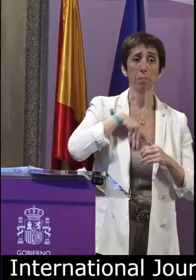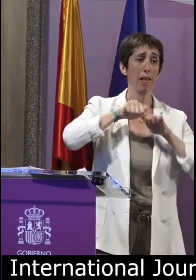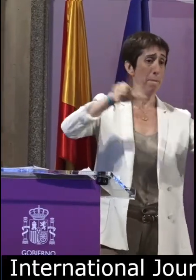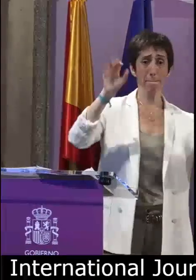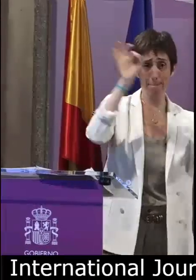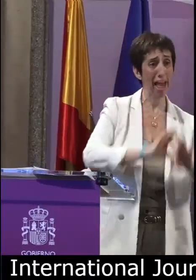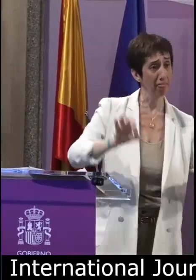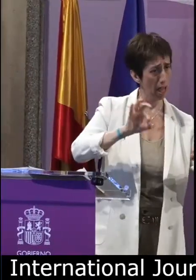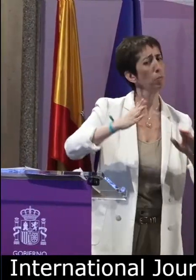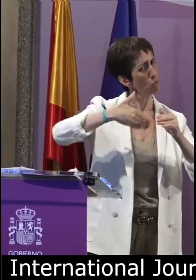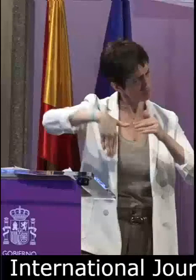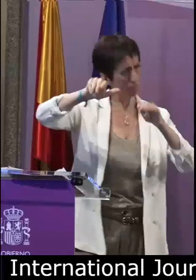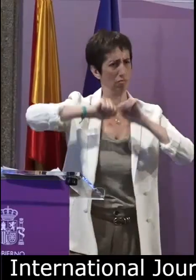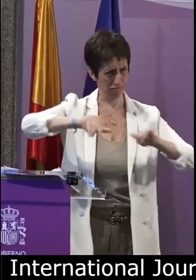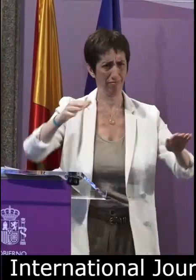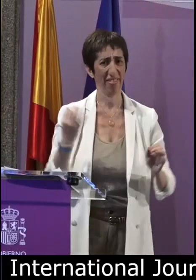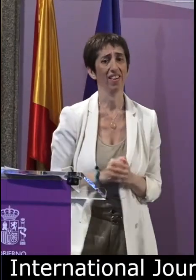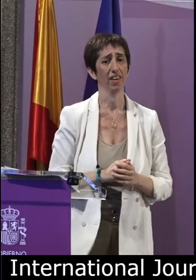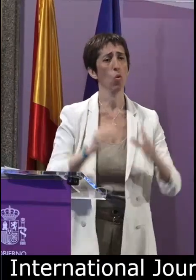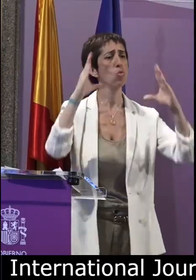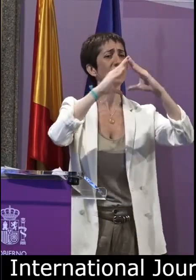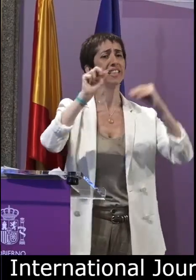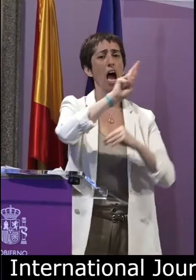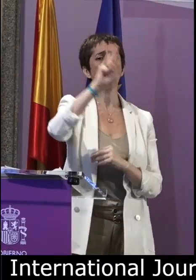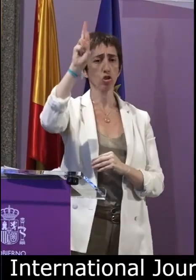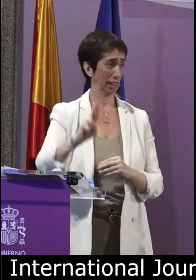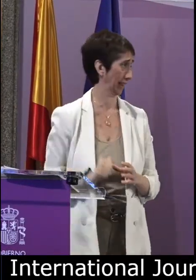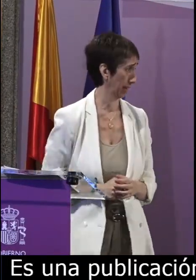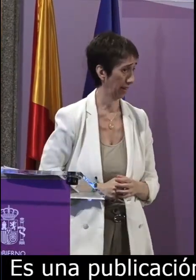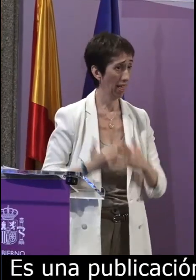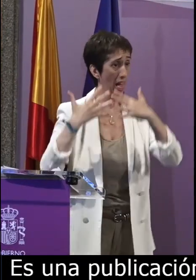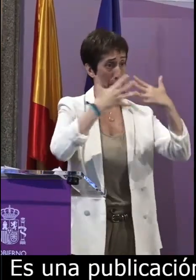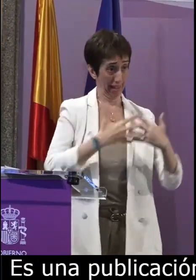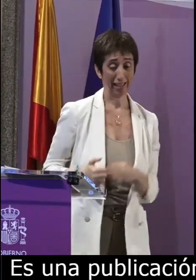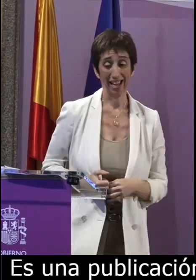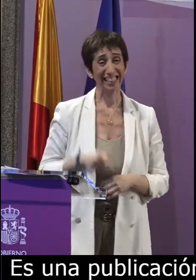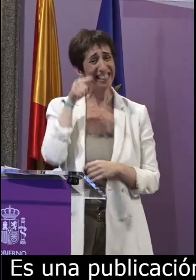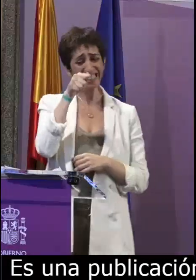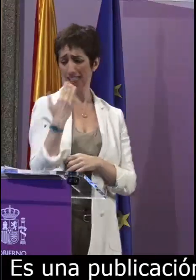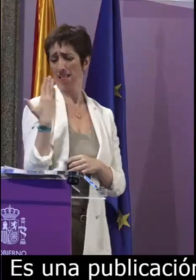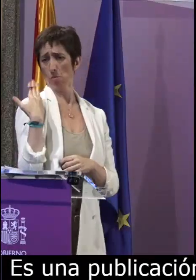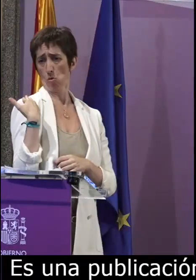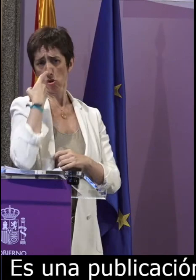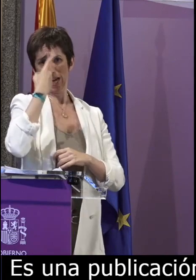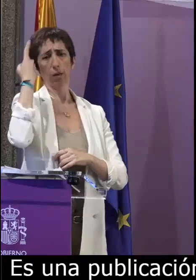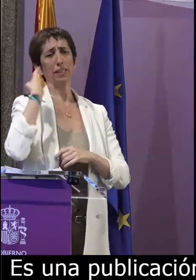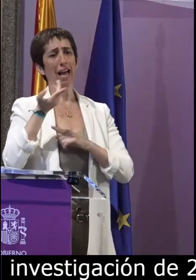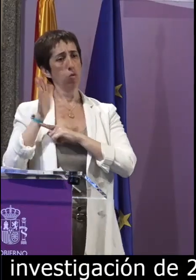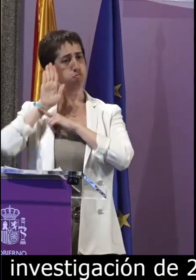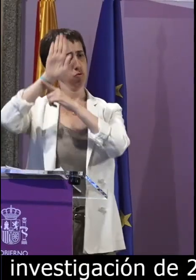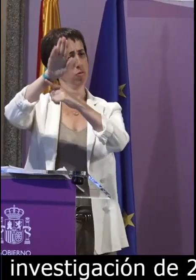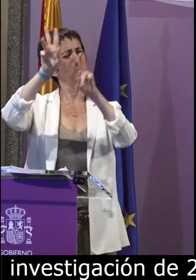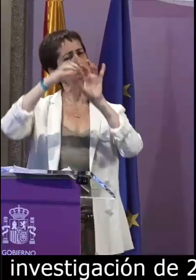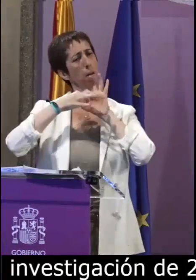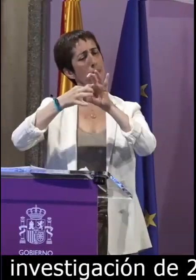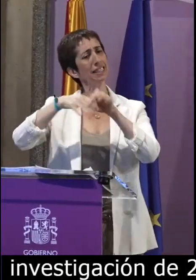2006 que he querido recuperar a pesar de que no se ha hecho pública en España procede de la